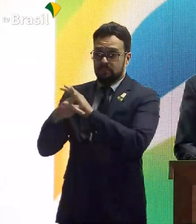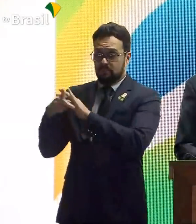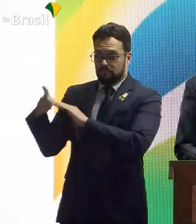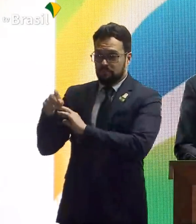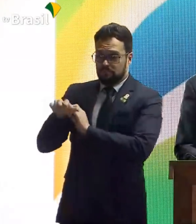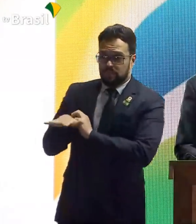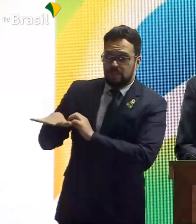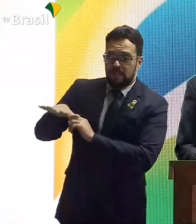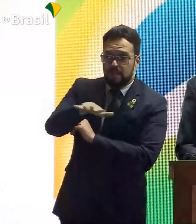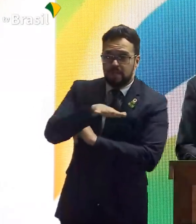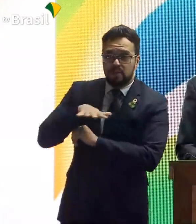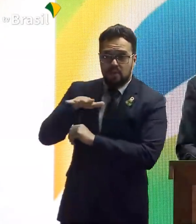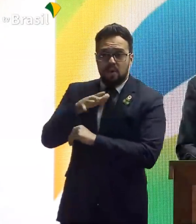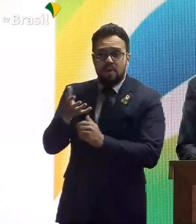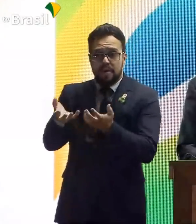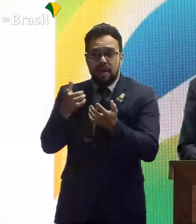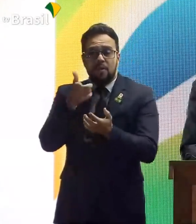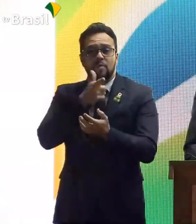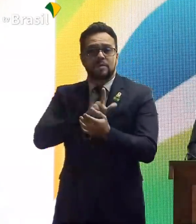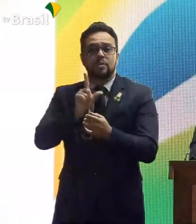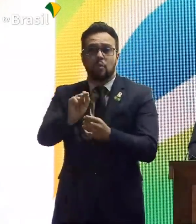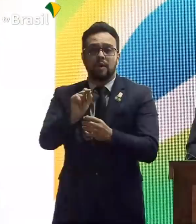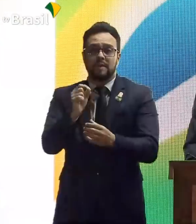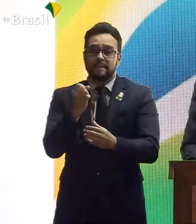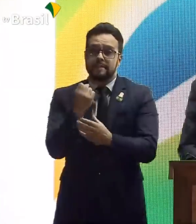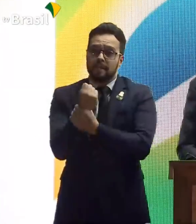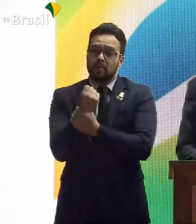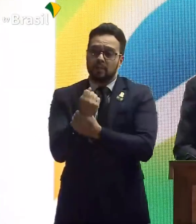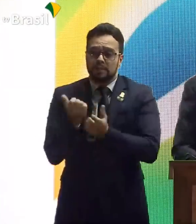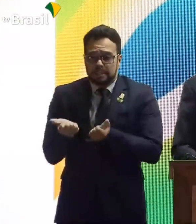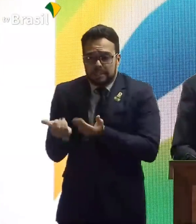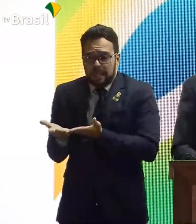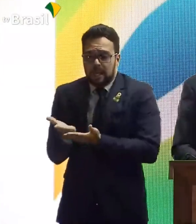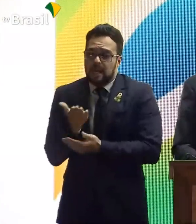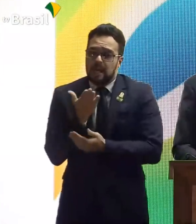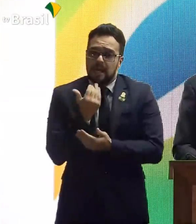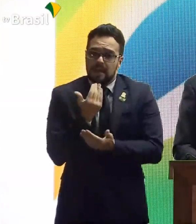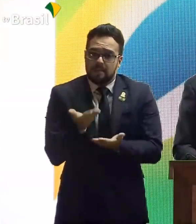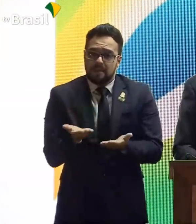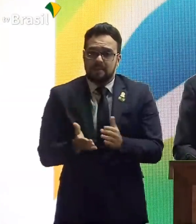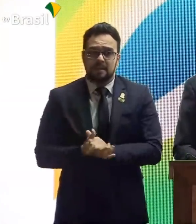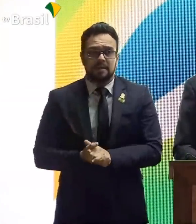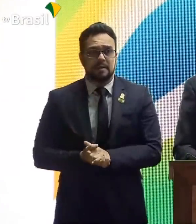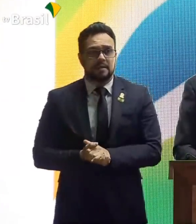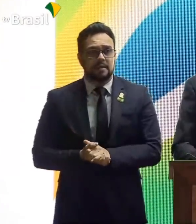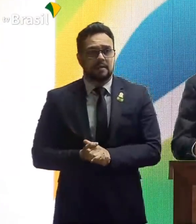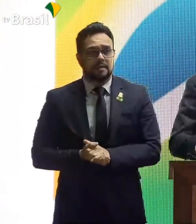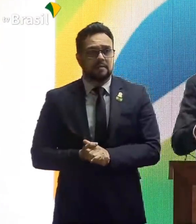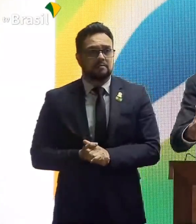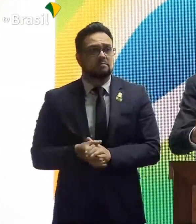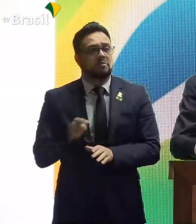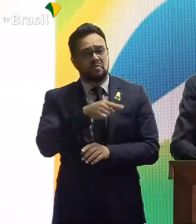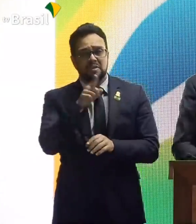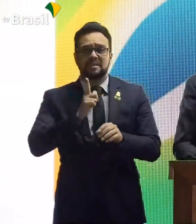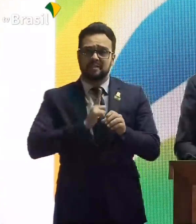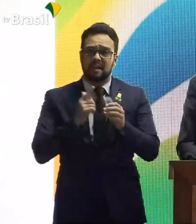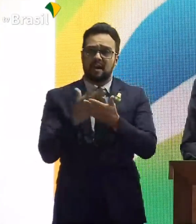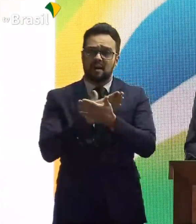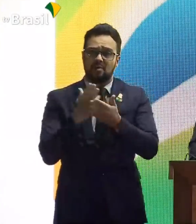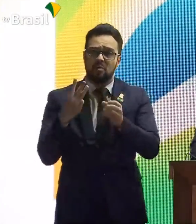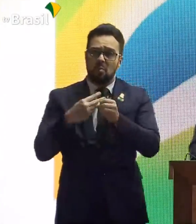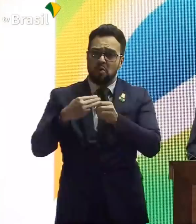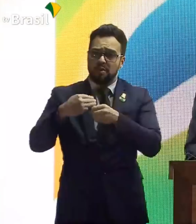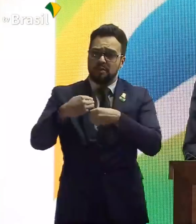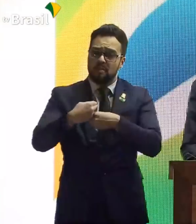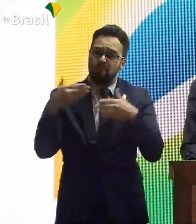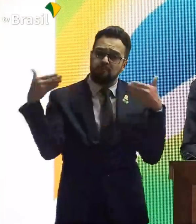conseguir a sua segurança alimentar. E vocês, aqui, em grande parte, são municípios voltados ao